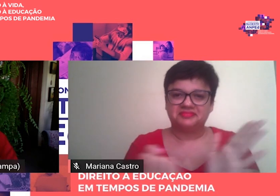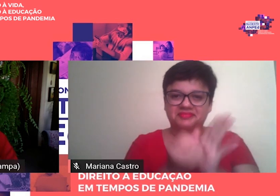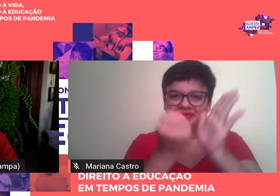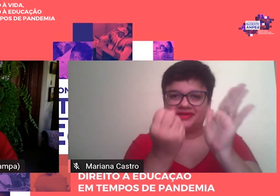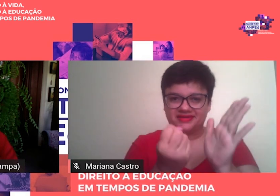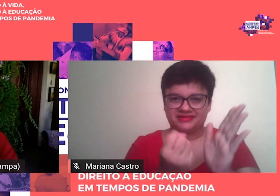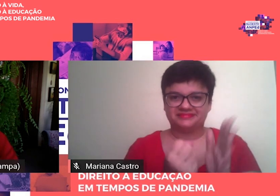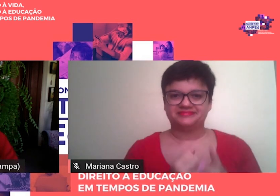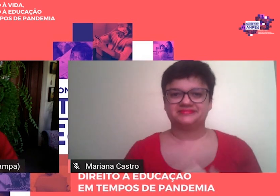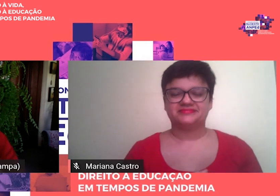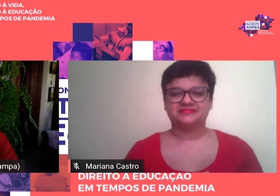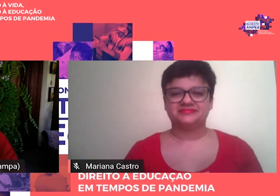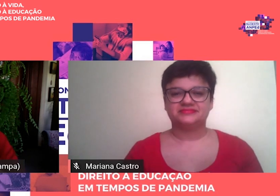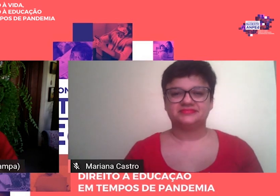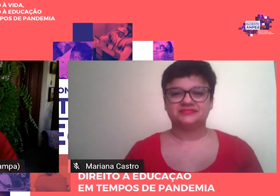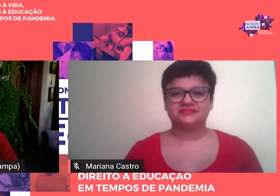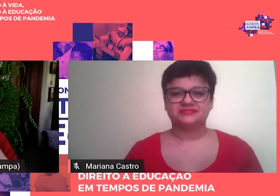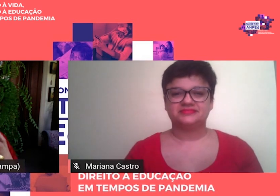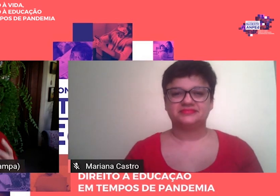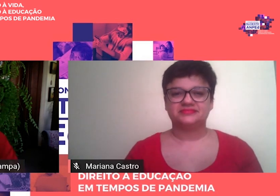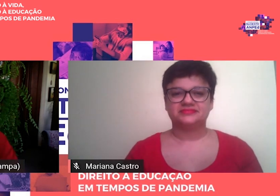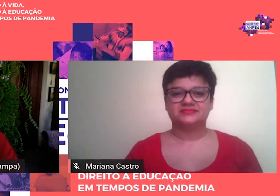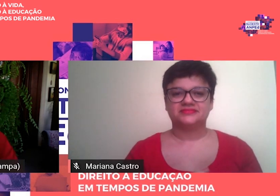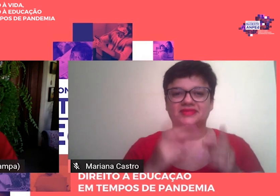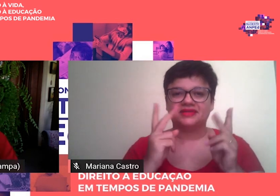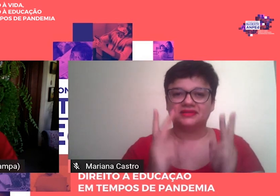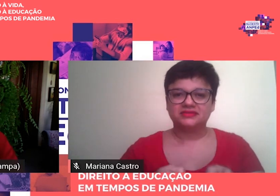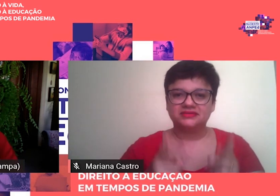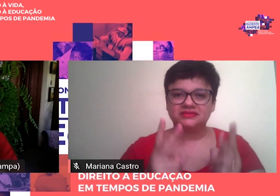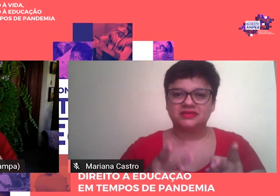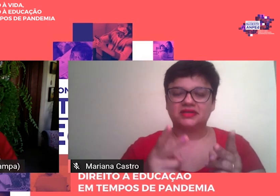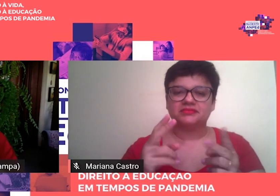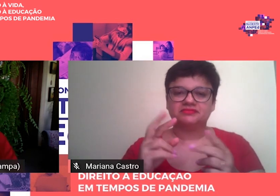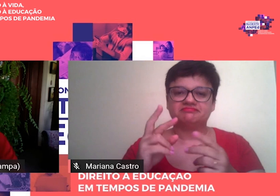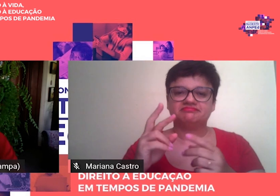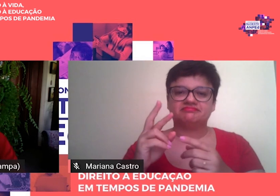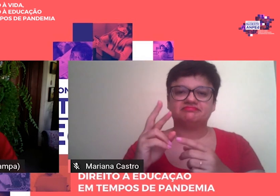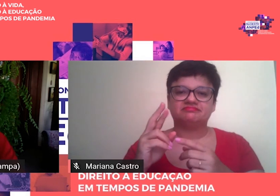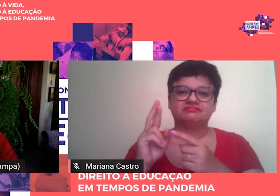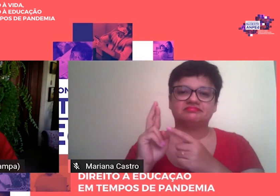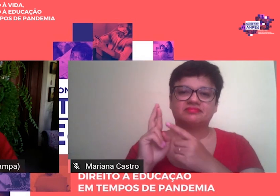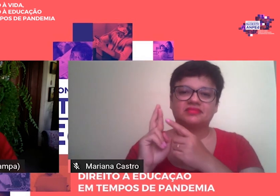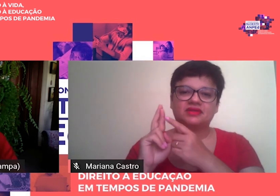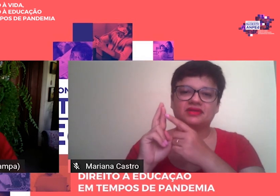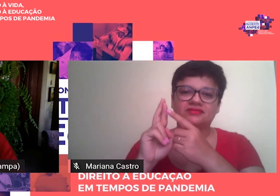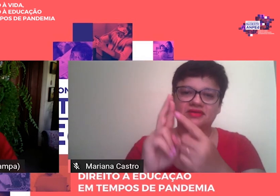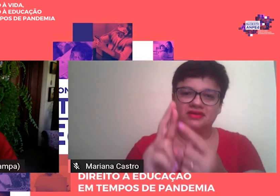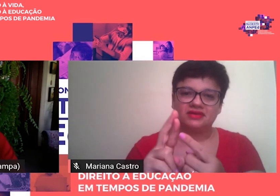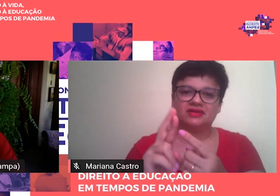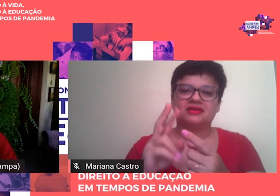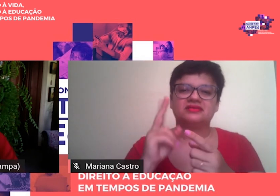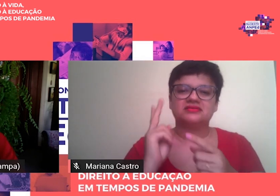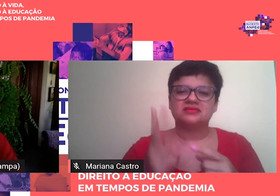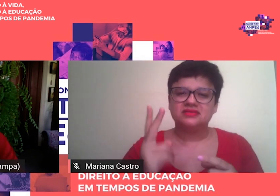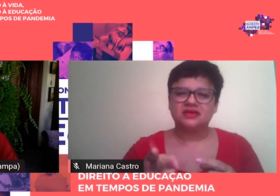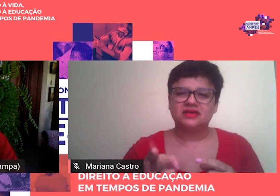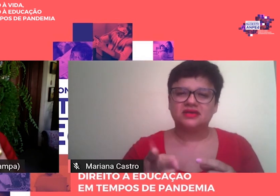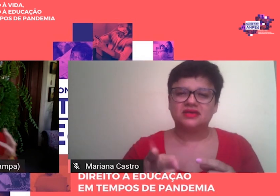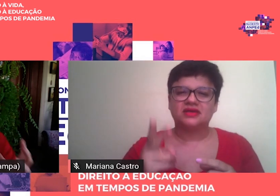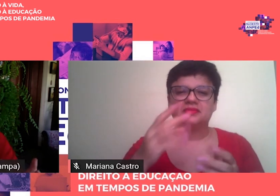do ponto de vista do seu referencial e da tessitura do seu texto,